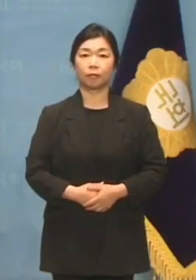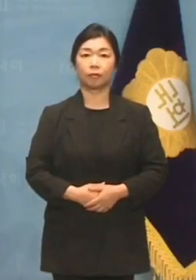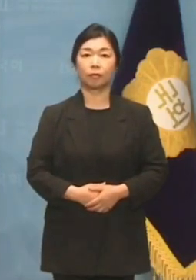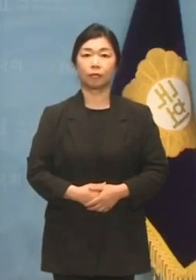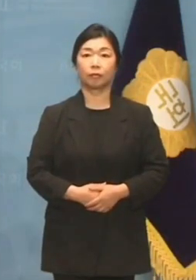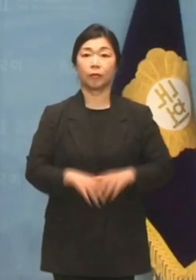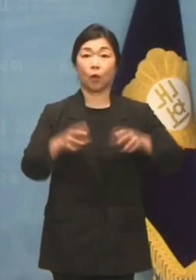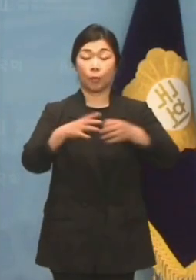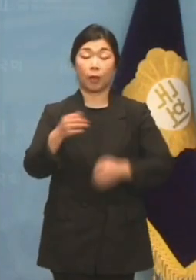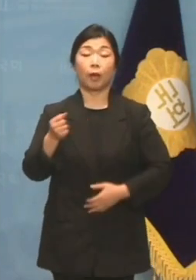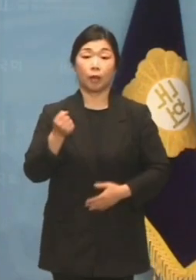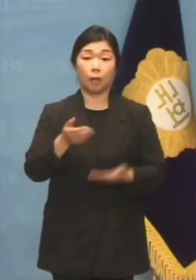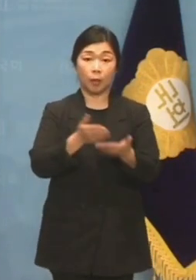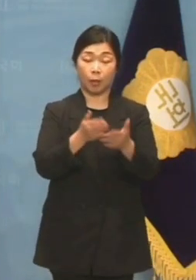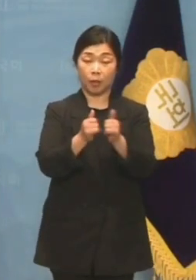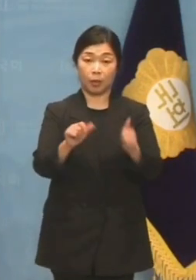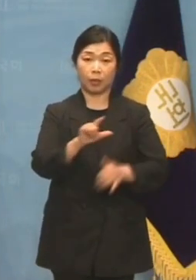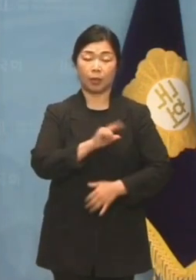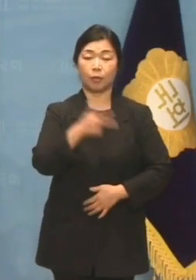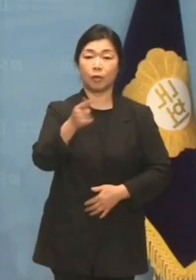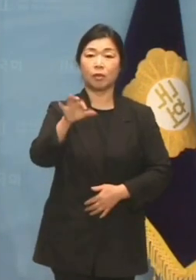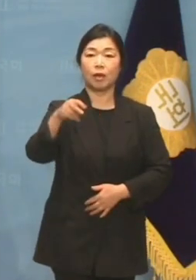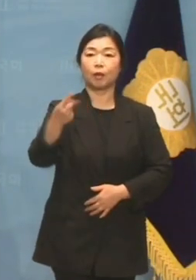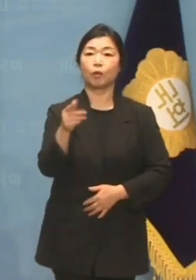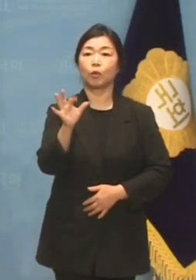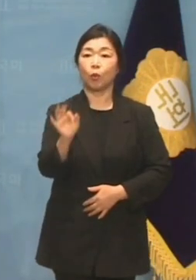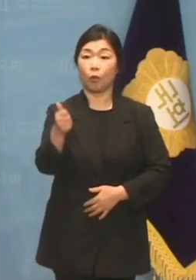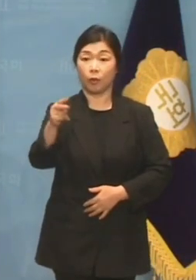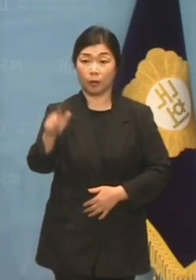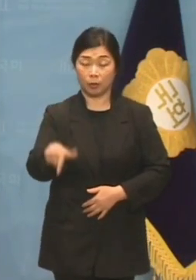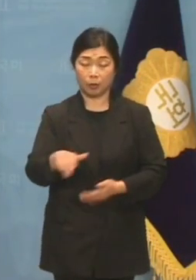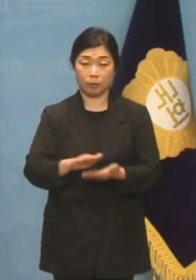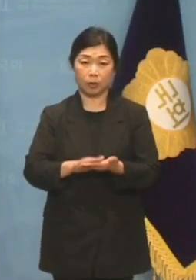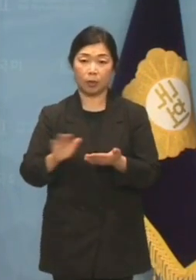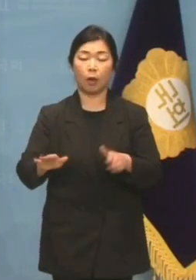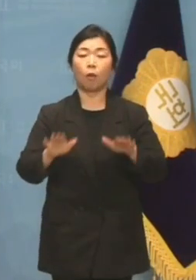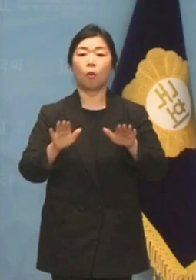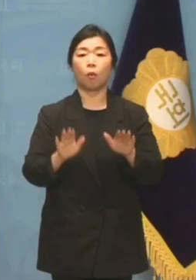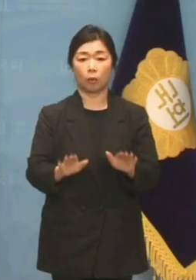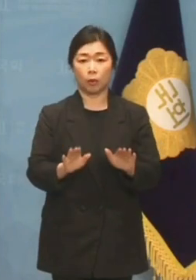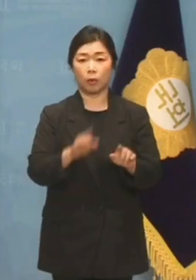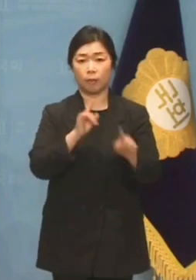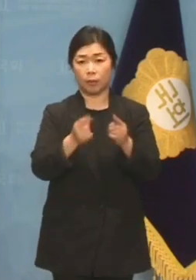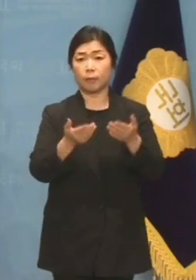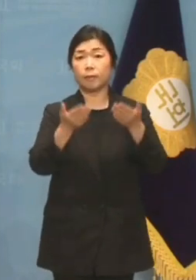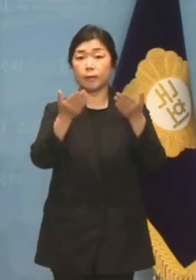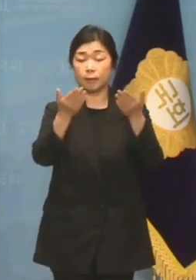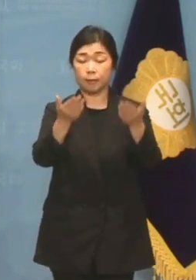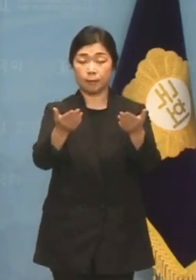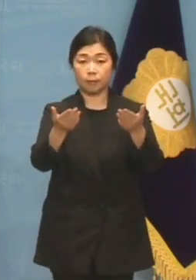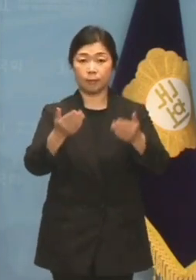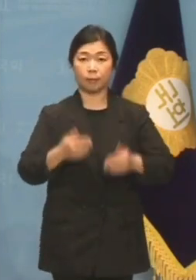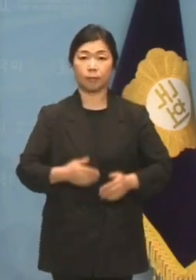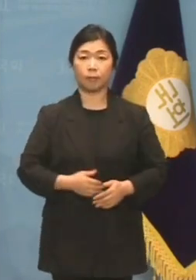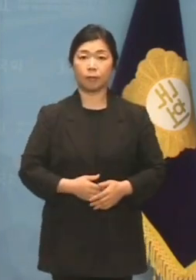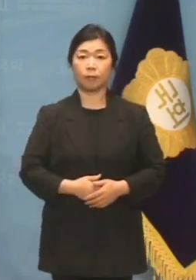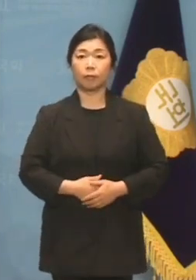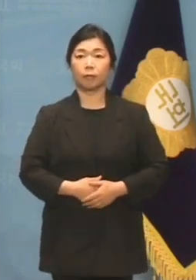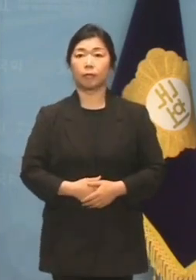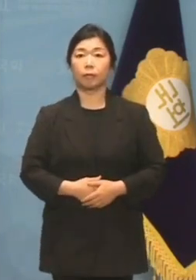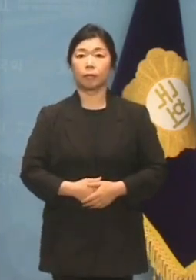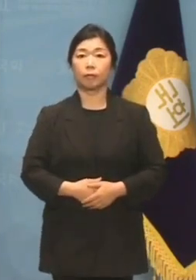국민의힘 원내대변인 장동혁입니다. 오늘 준비한 구두 논평을 시작하겠습니다.